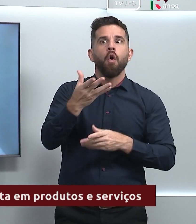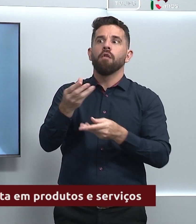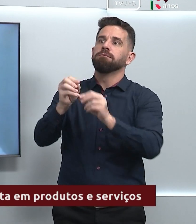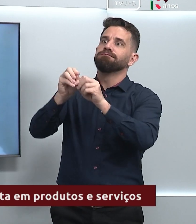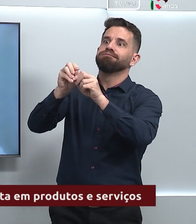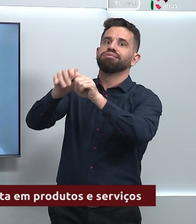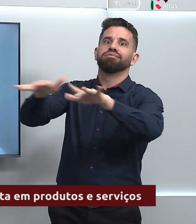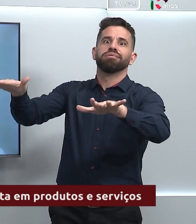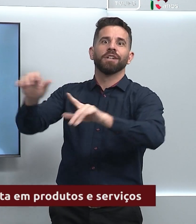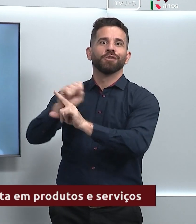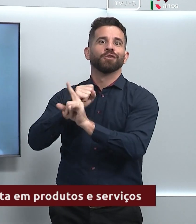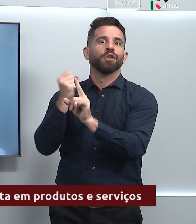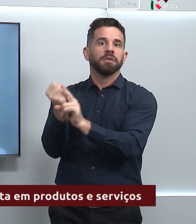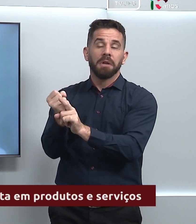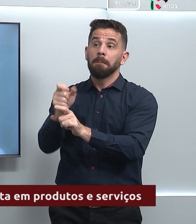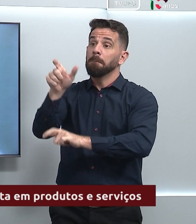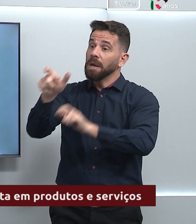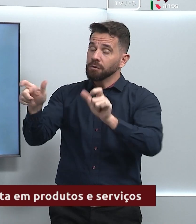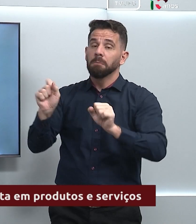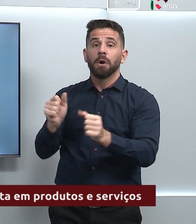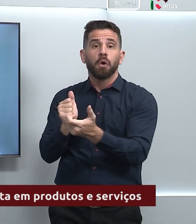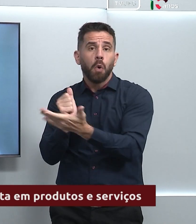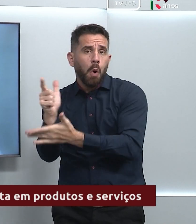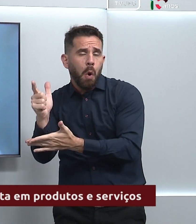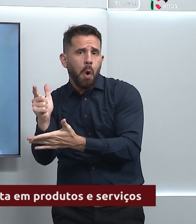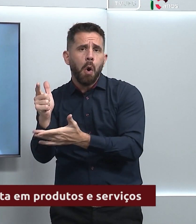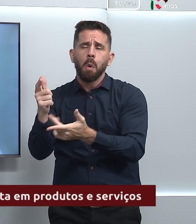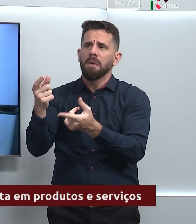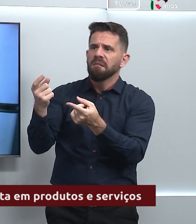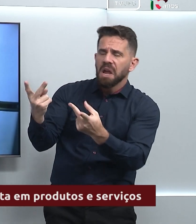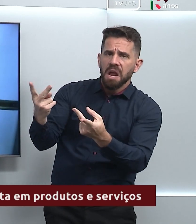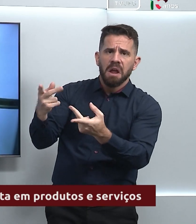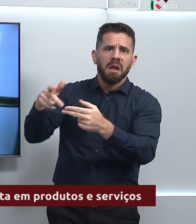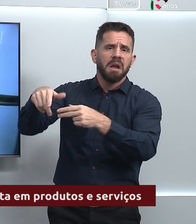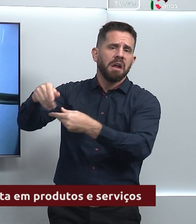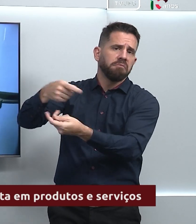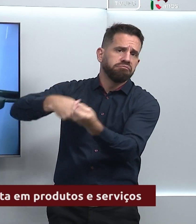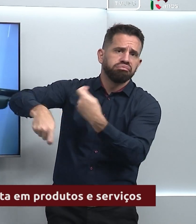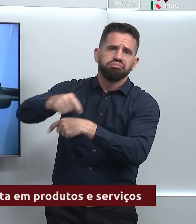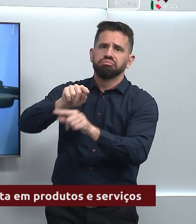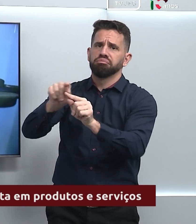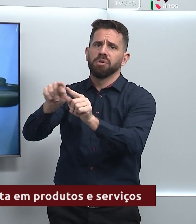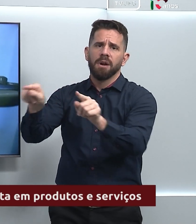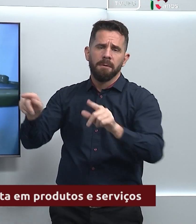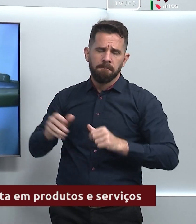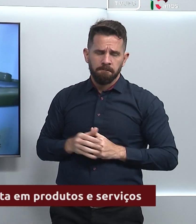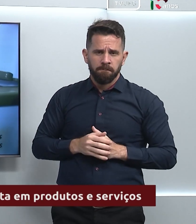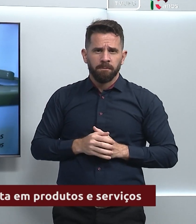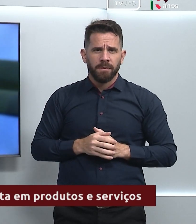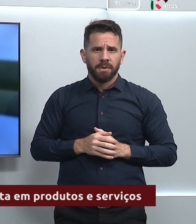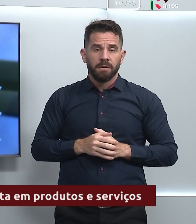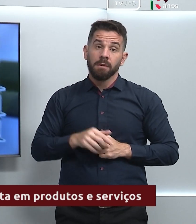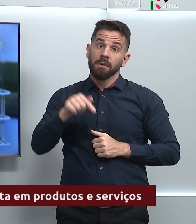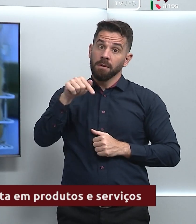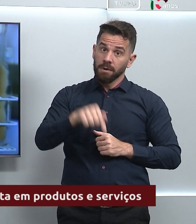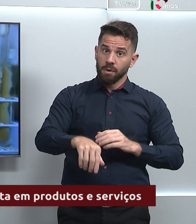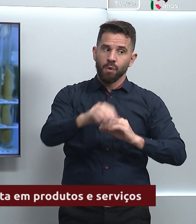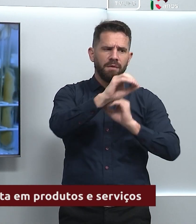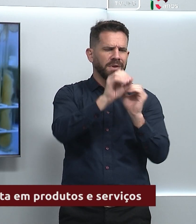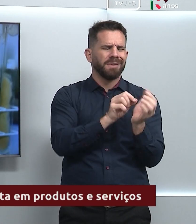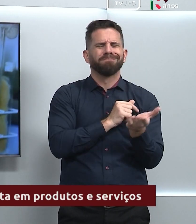pelas pessoas no contexto geral da sociedade. A universidade tem hoje uma verdadeira vitrine